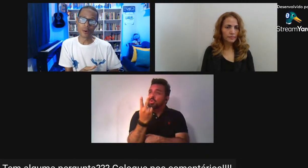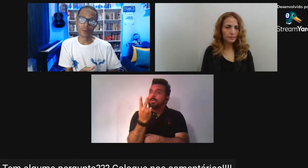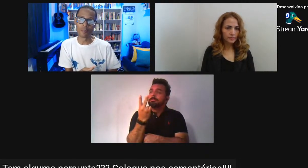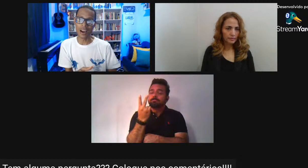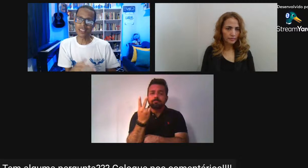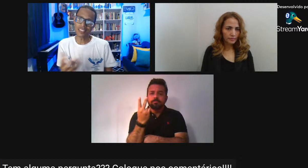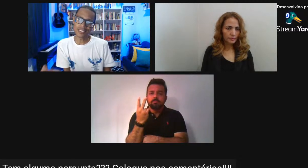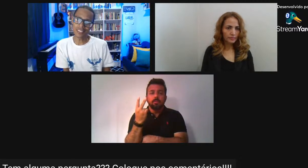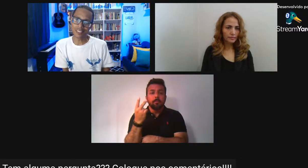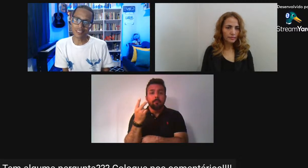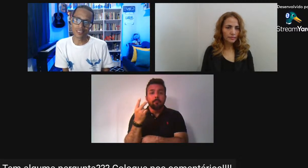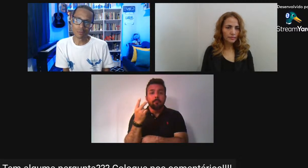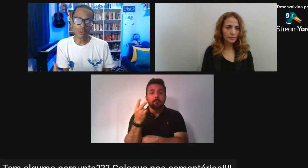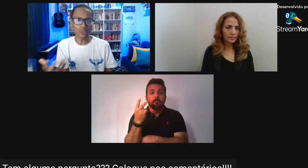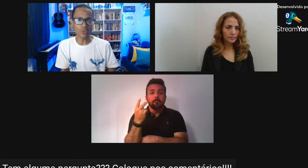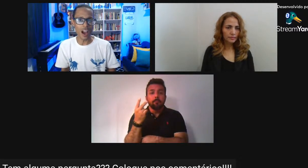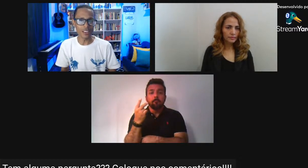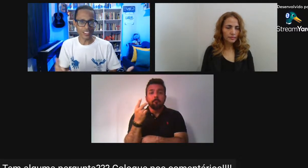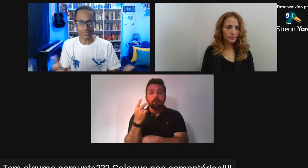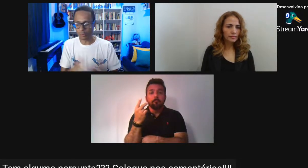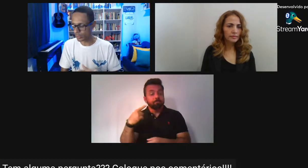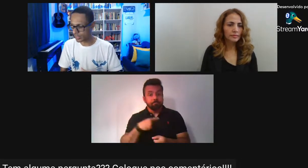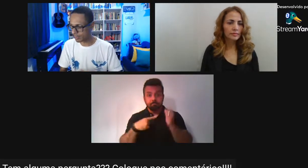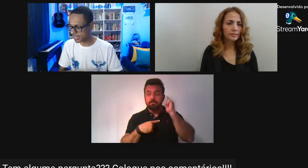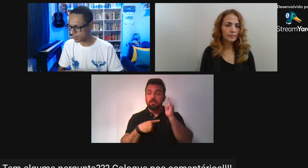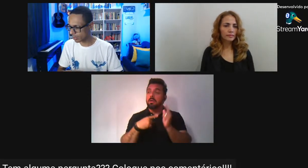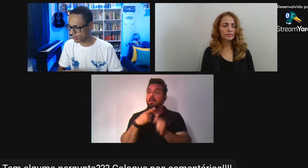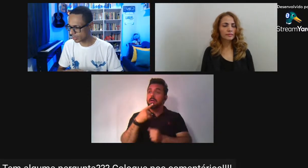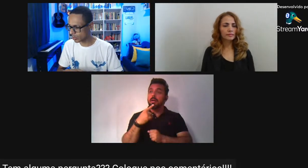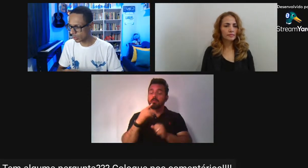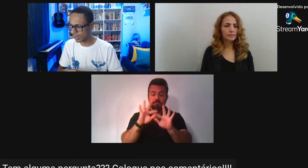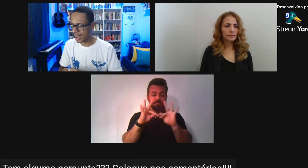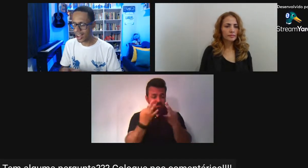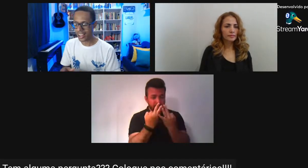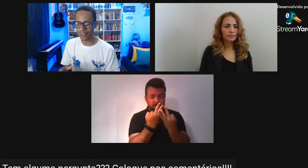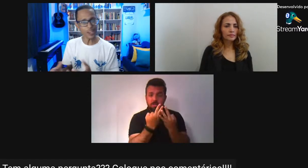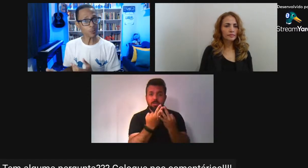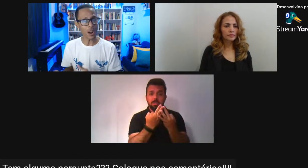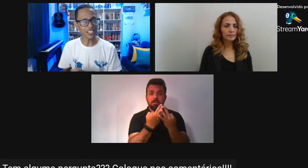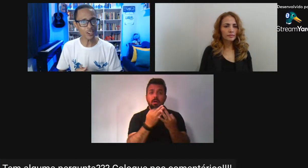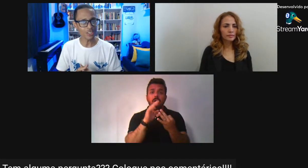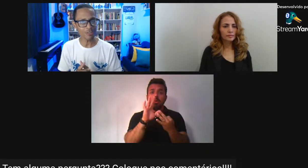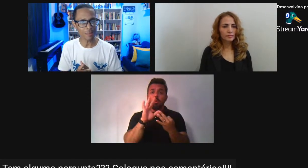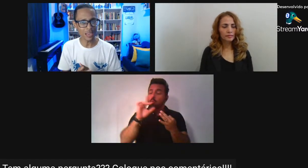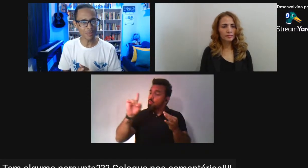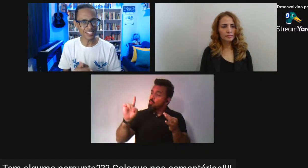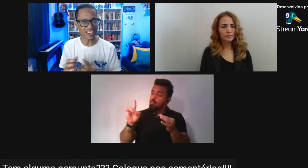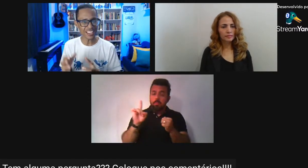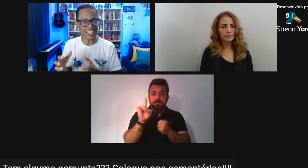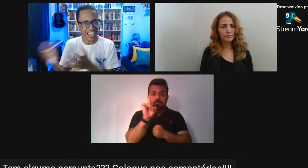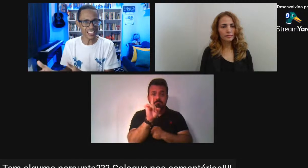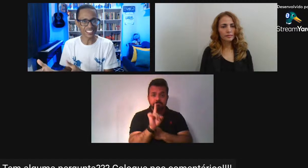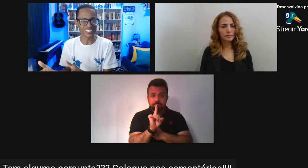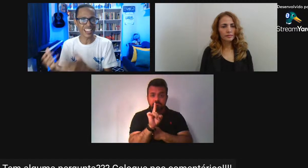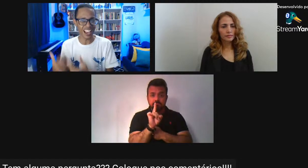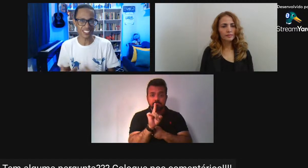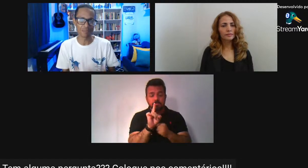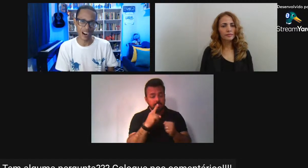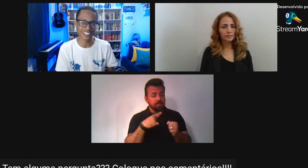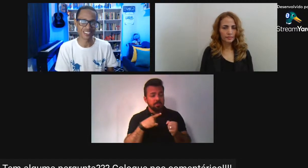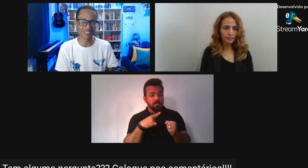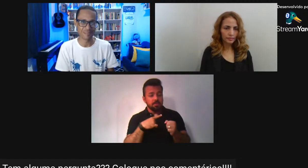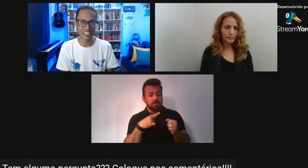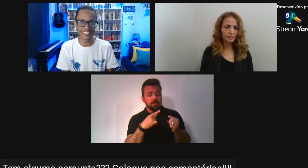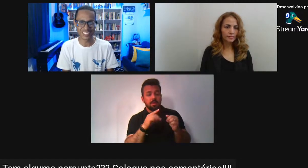Mas muitos falam Como você mesmo Comentou Ela faz parte Da nossa família Mas será que ela Se